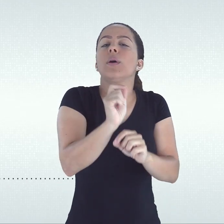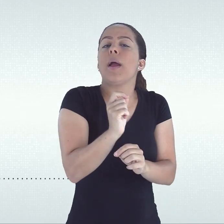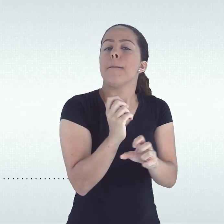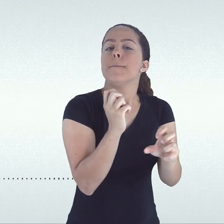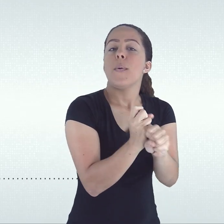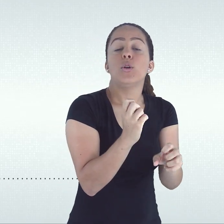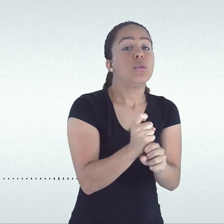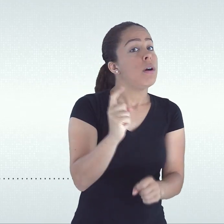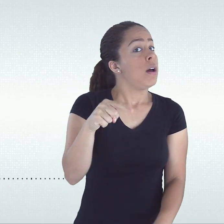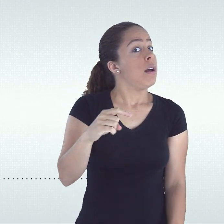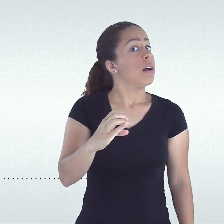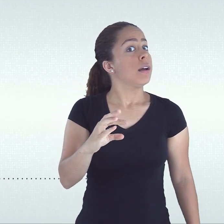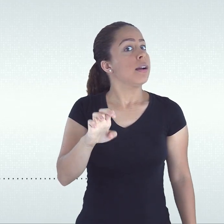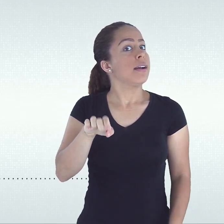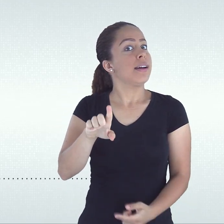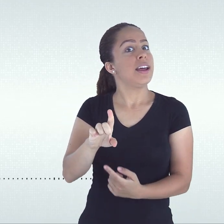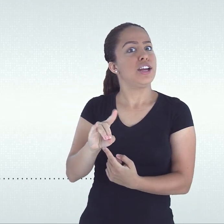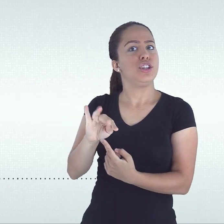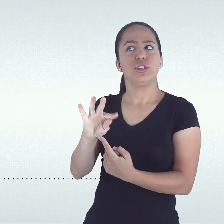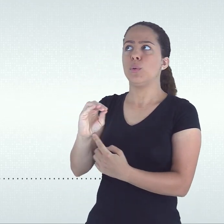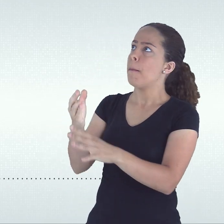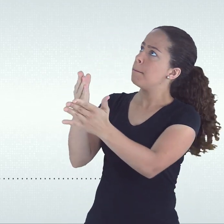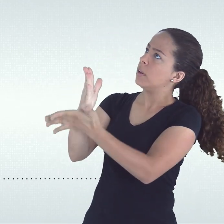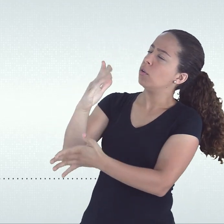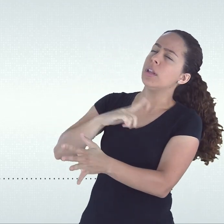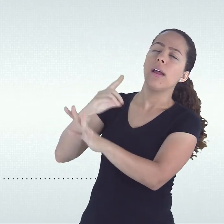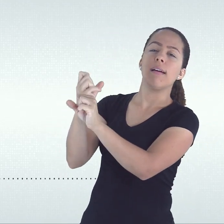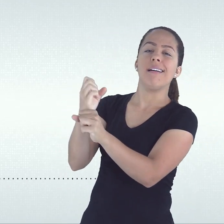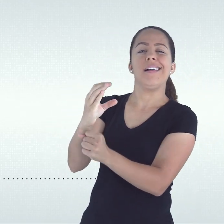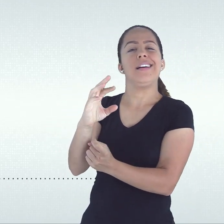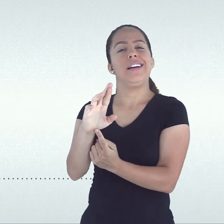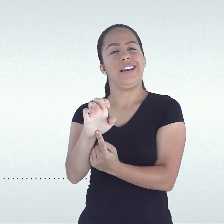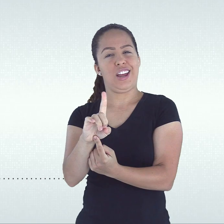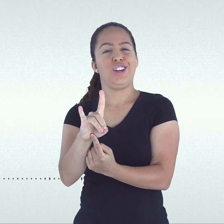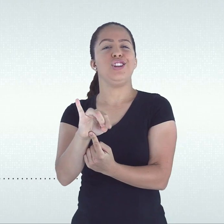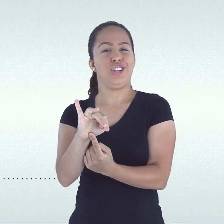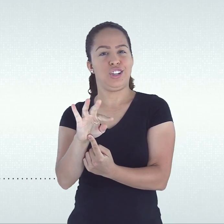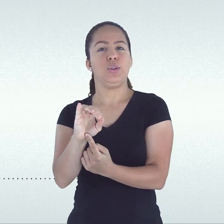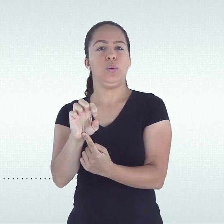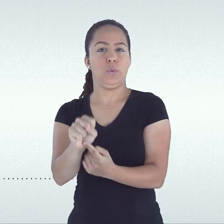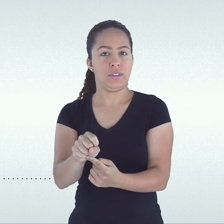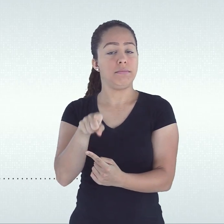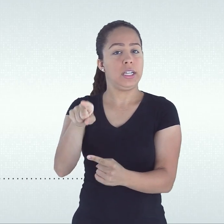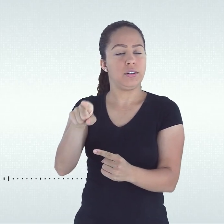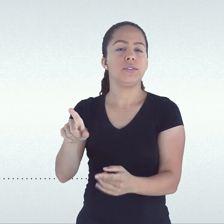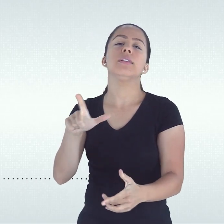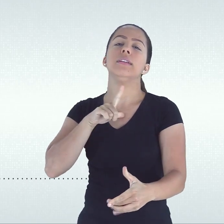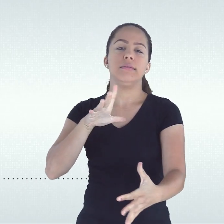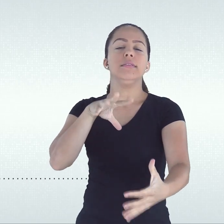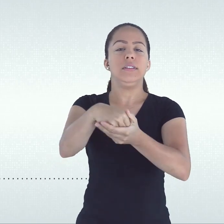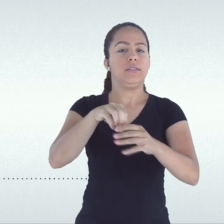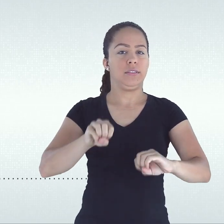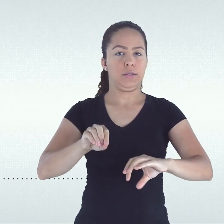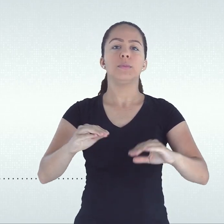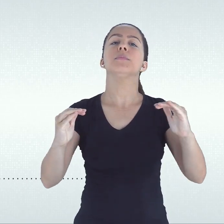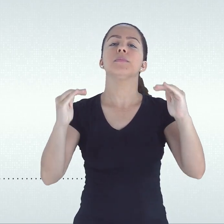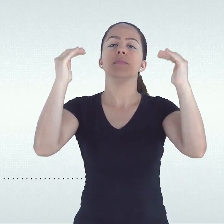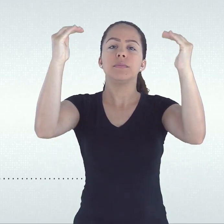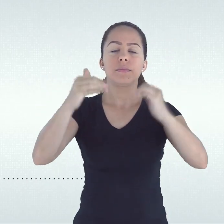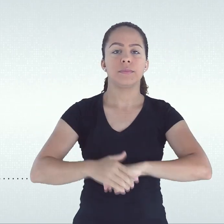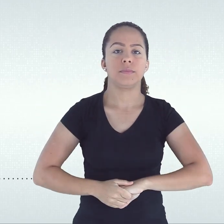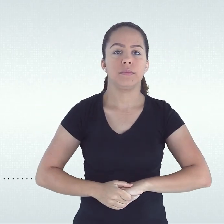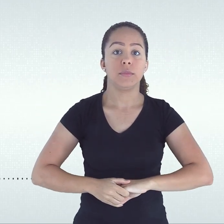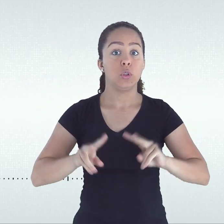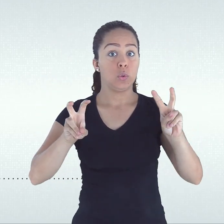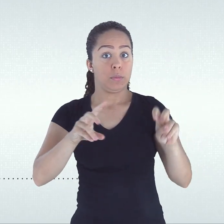usualmente adotado nos cursos de educação superior. O regime seriado consiste na oferta de um conjunto de